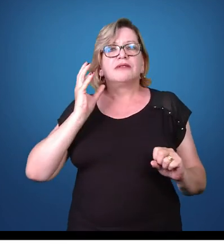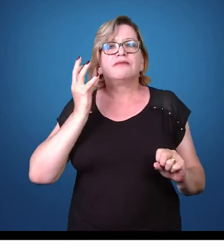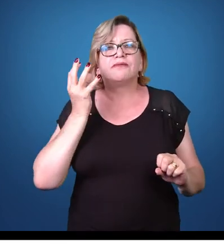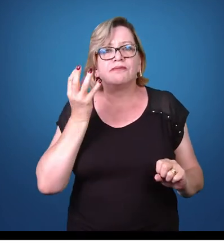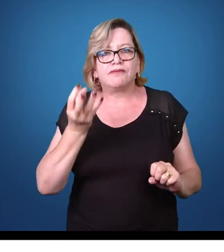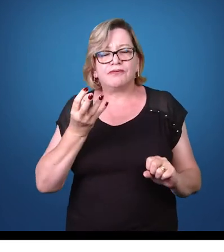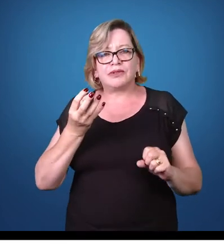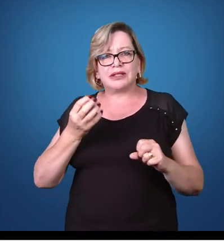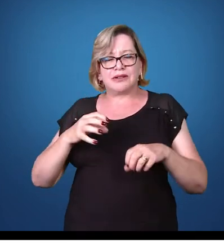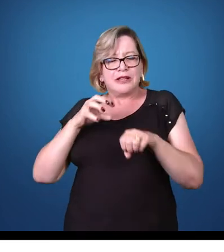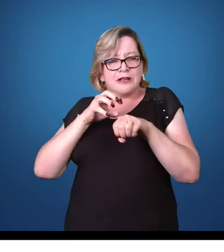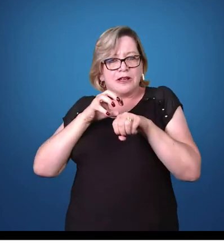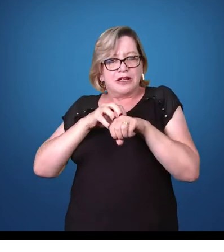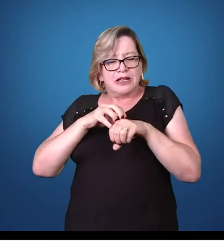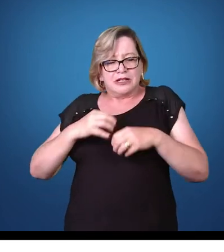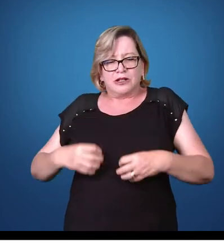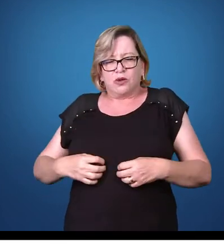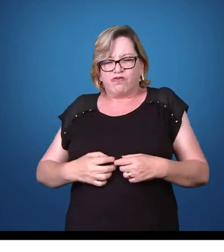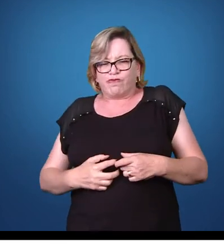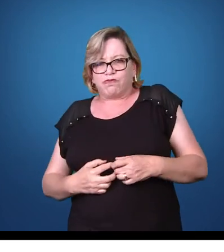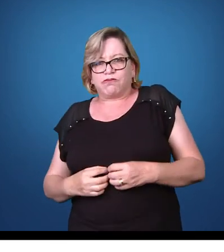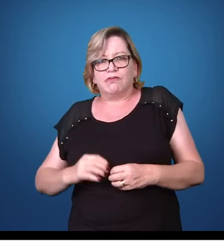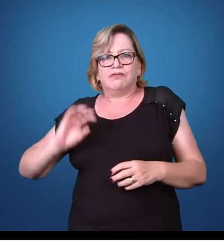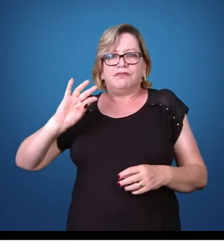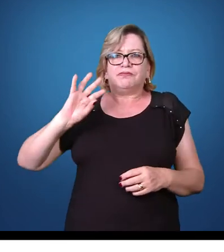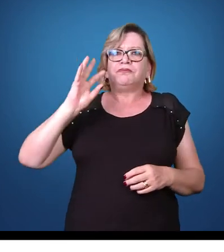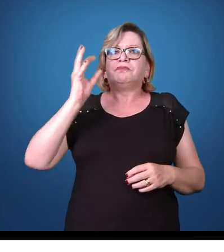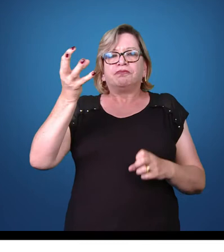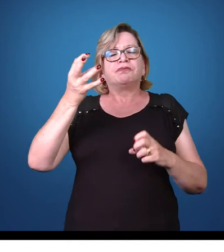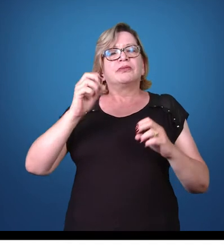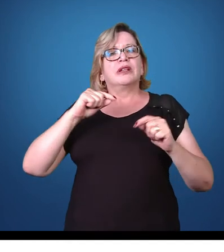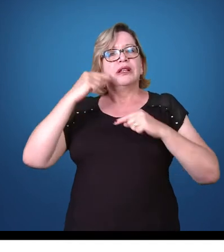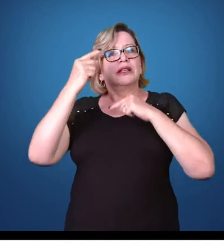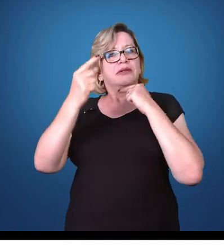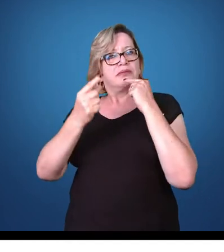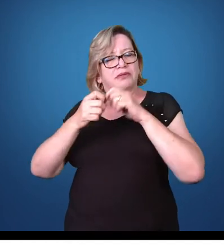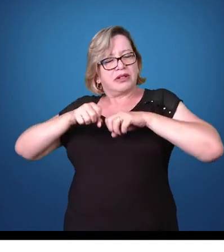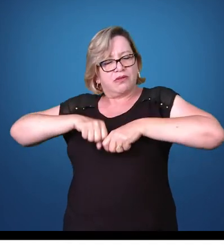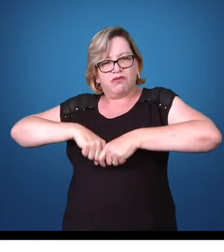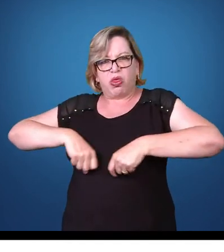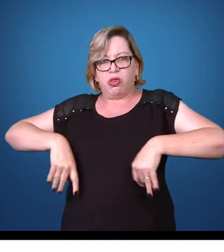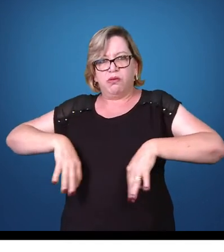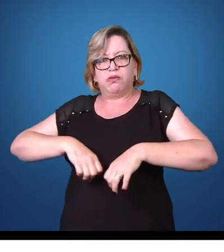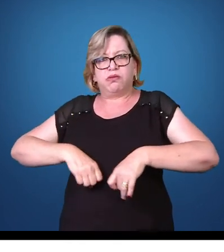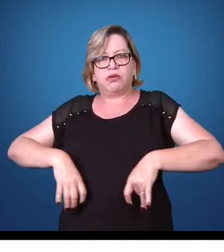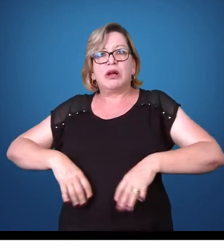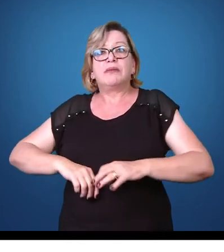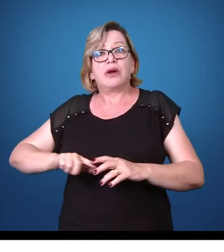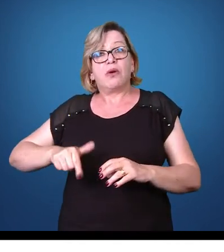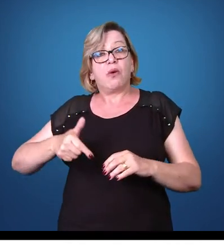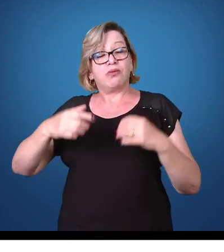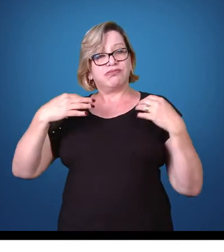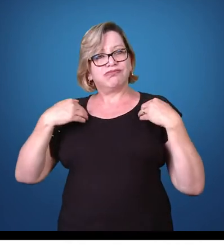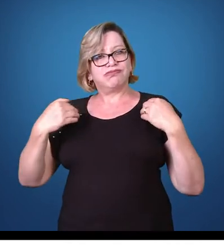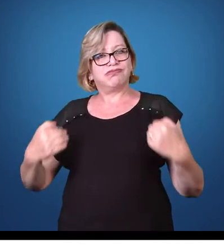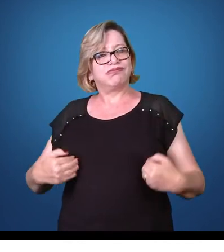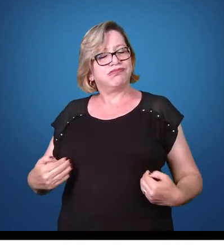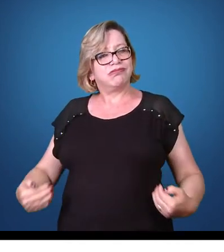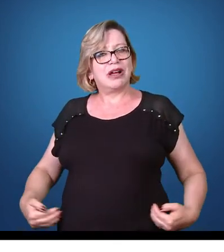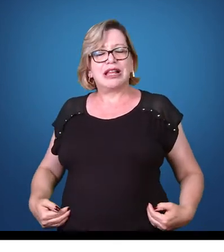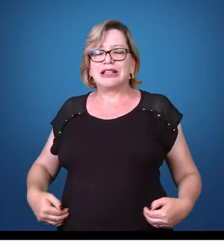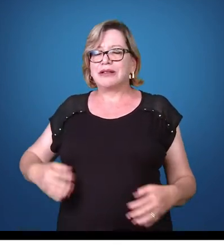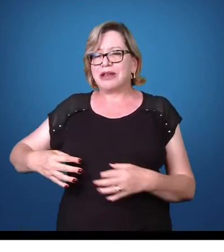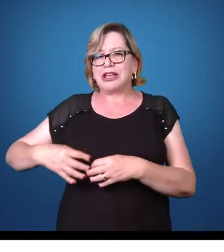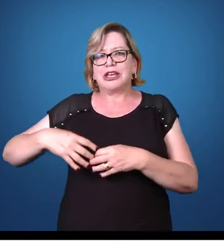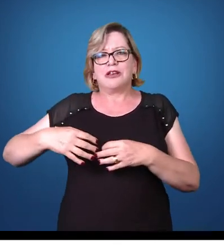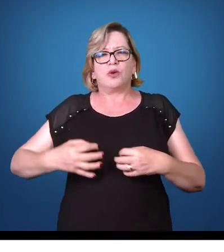Esses protozoários causam uma infecção do trato intestinal, sendo que podem disseminar para outros locais do corpo, como, por exemplo, o